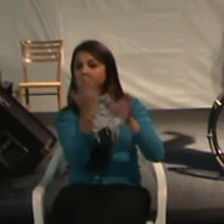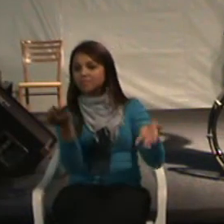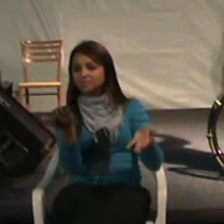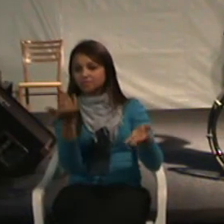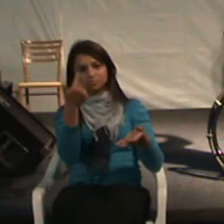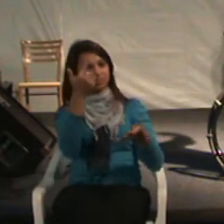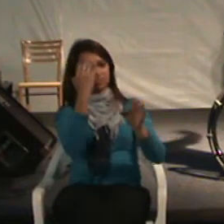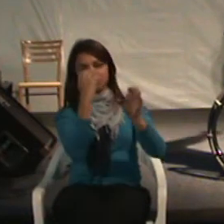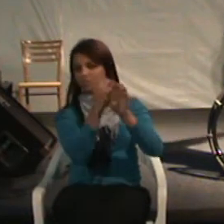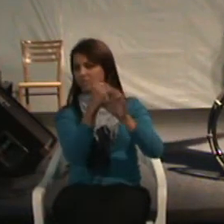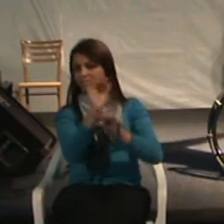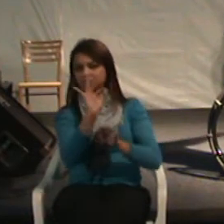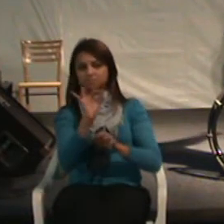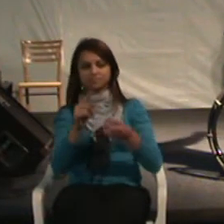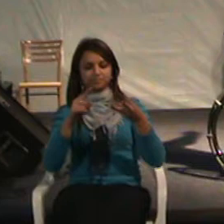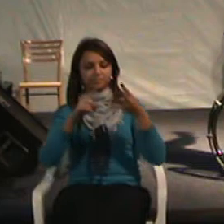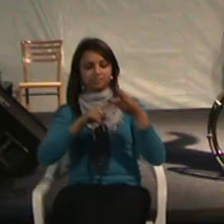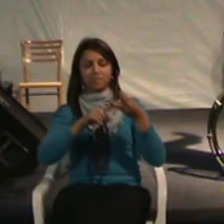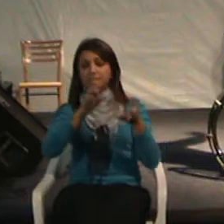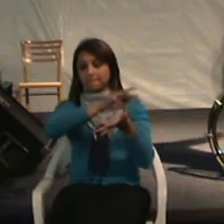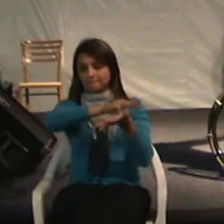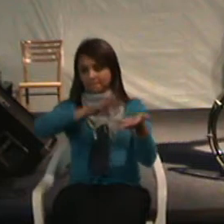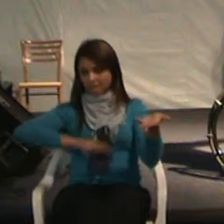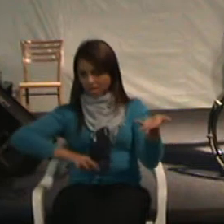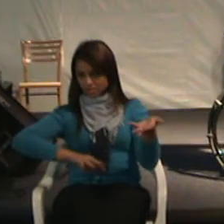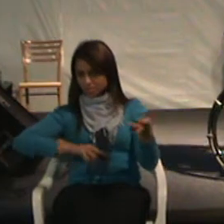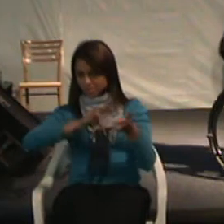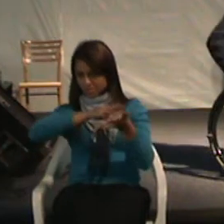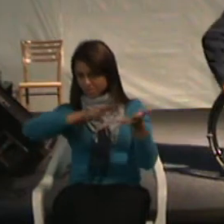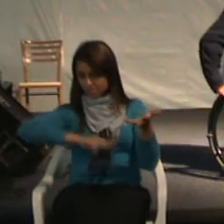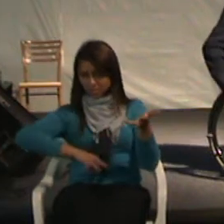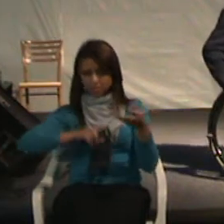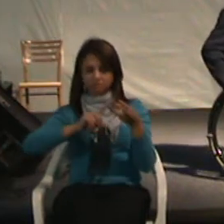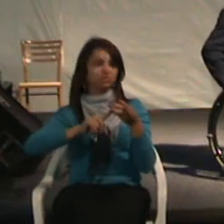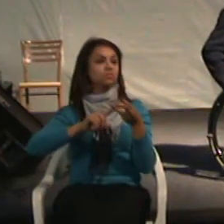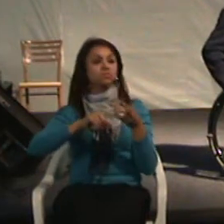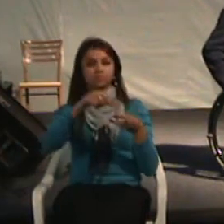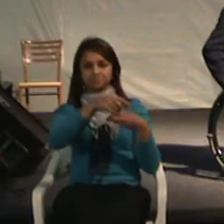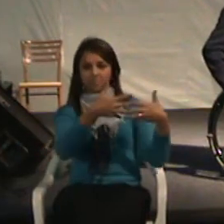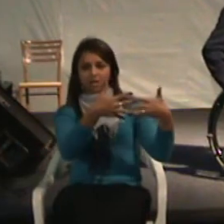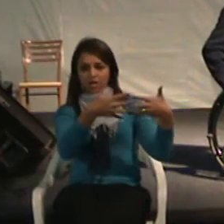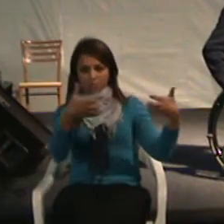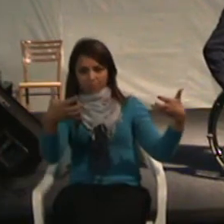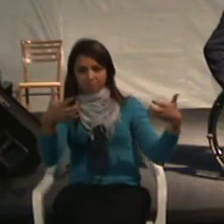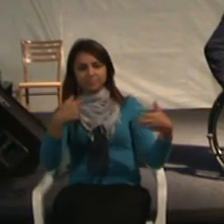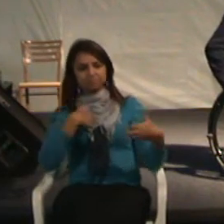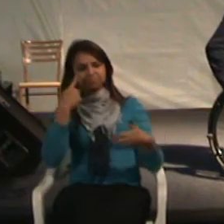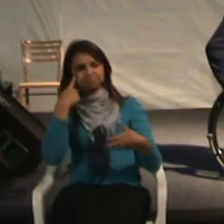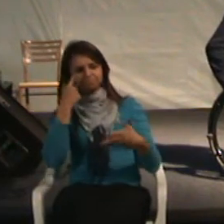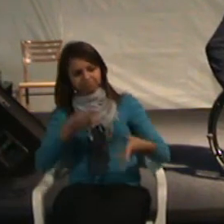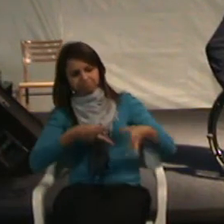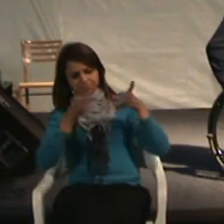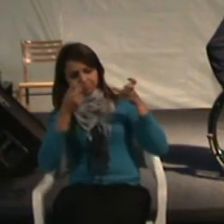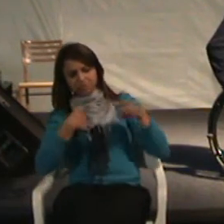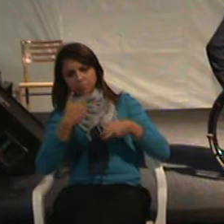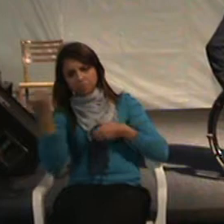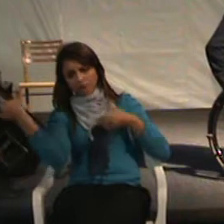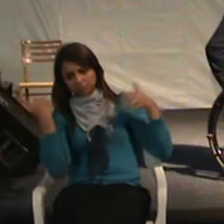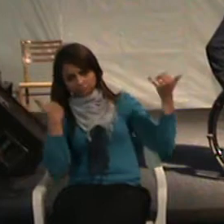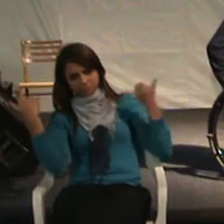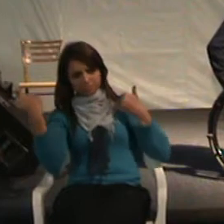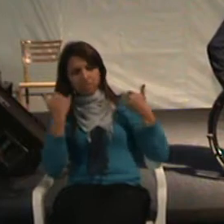na comunicação. Metodológica, sem barreiras e métodos. A POPEL, pelo que eu sei,